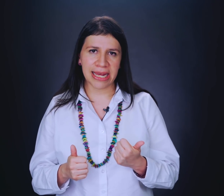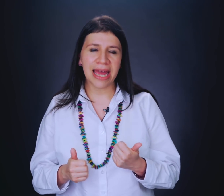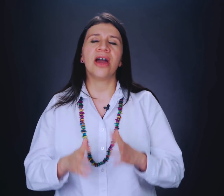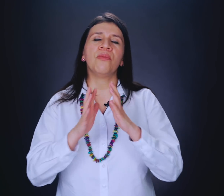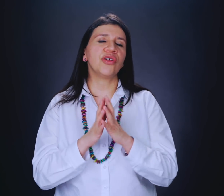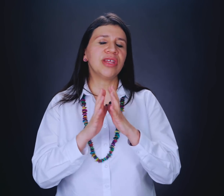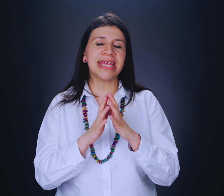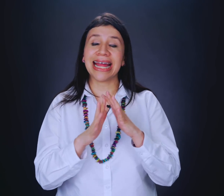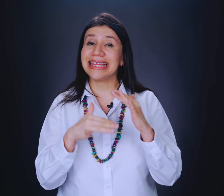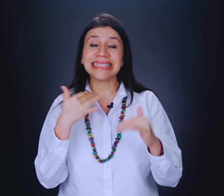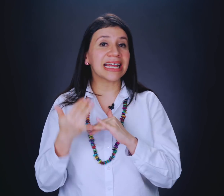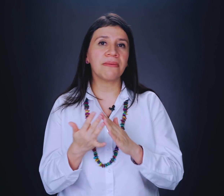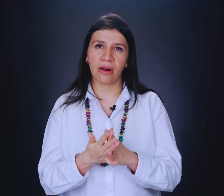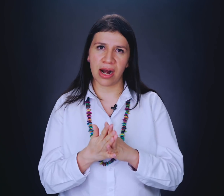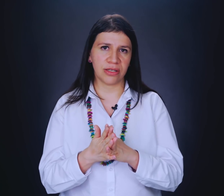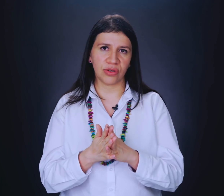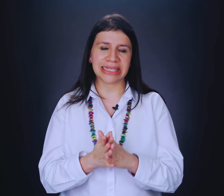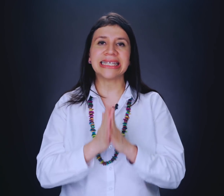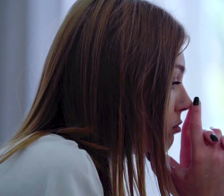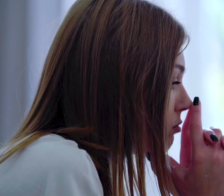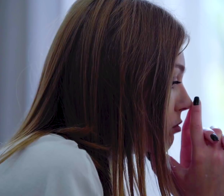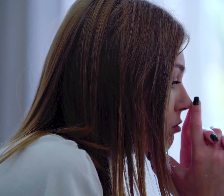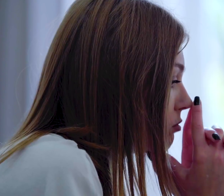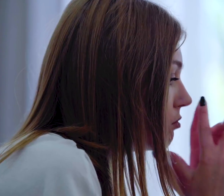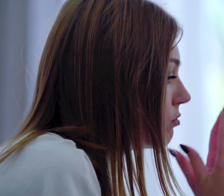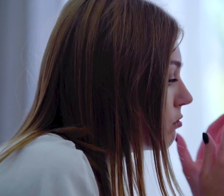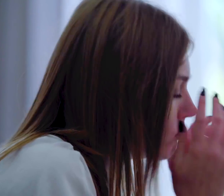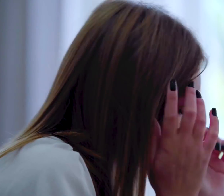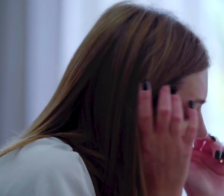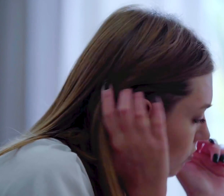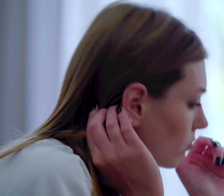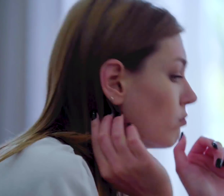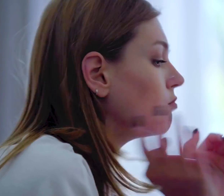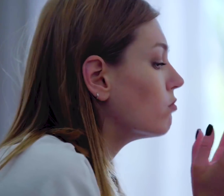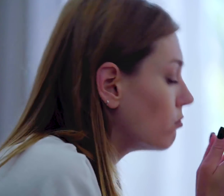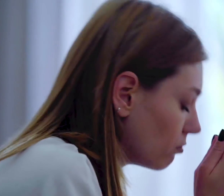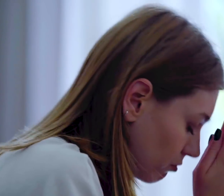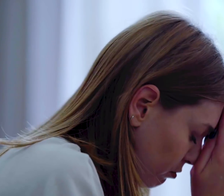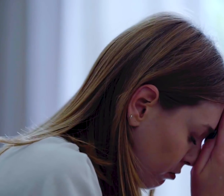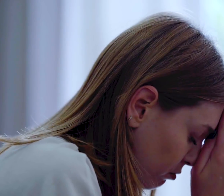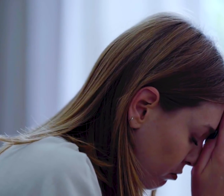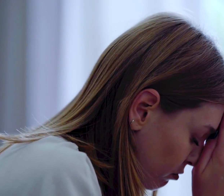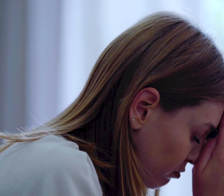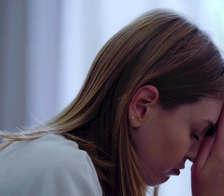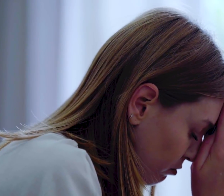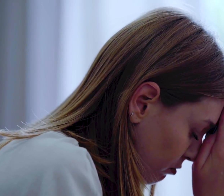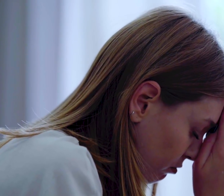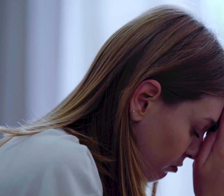ella, bueno, te diría, tienes que revalorar las cosas. Si de verdad tú has decidido que quieres continuar en esta relación de pareja, van a